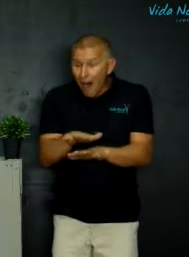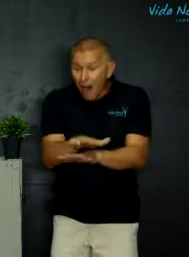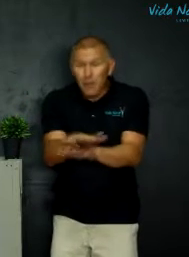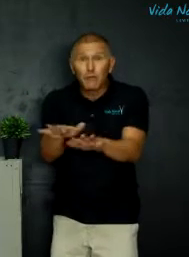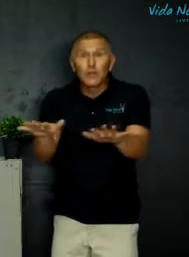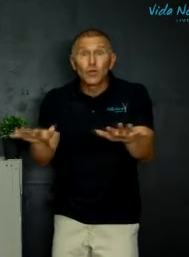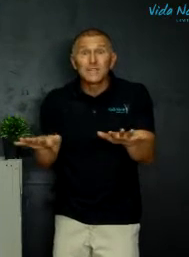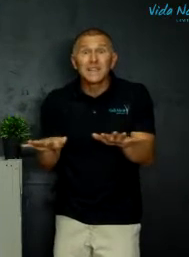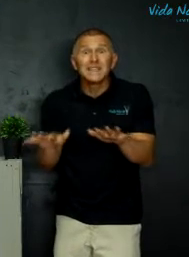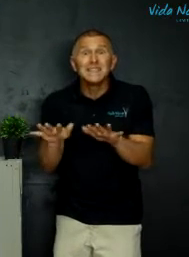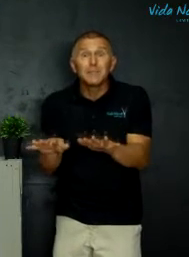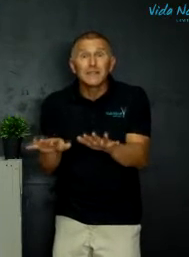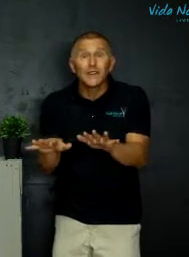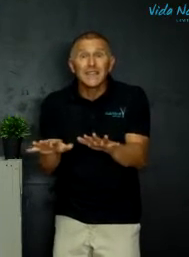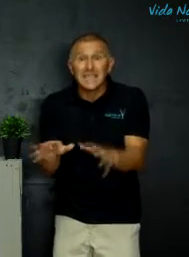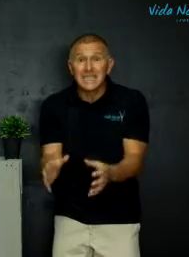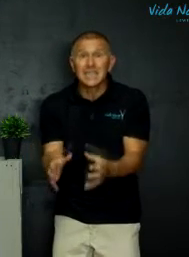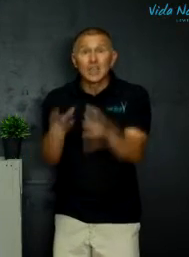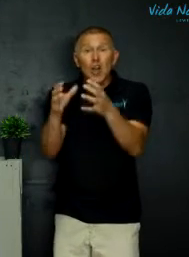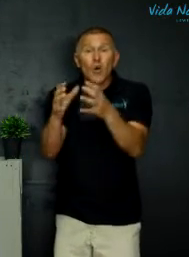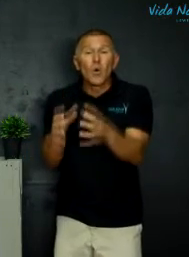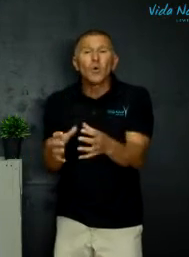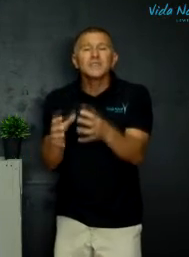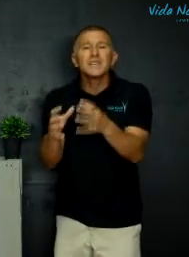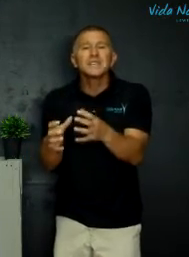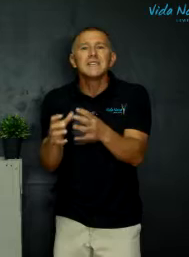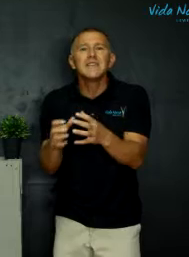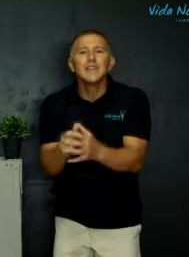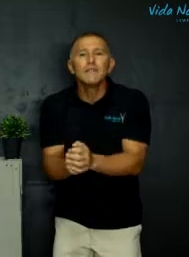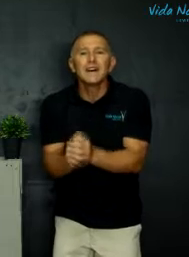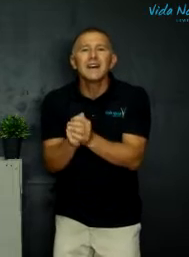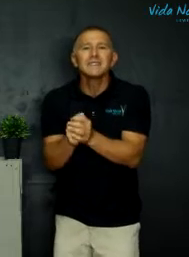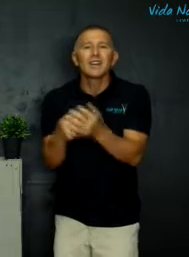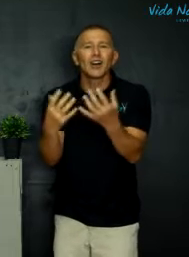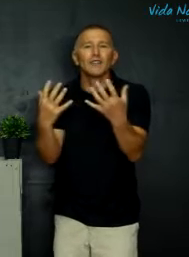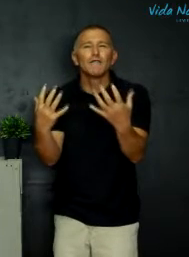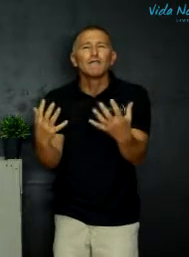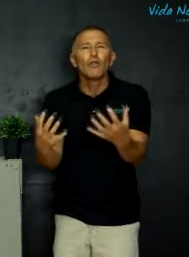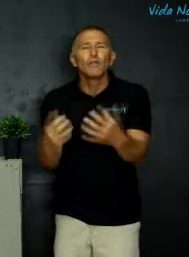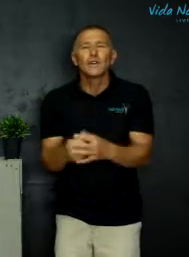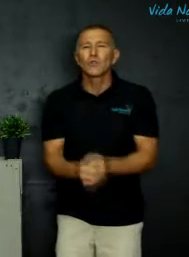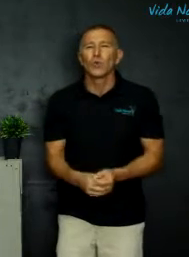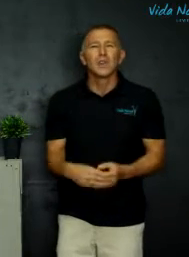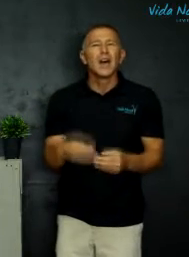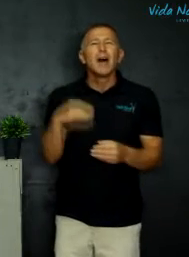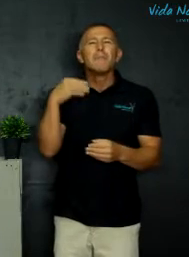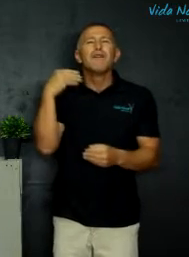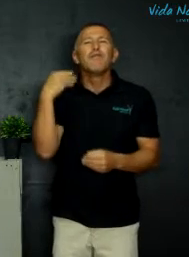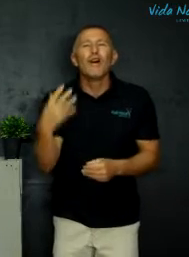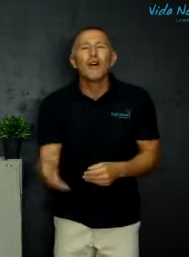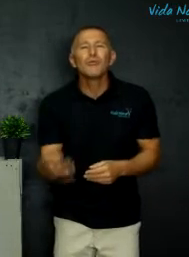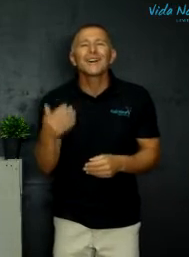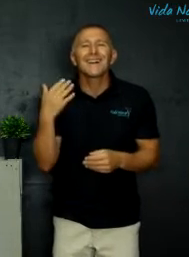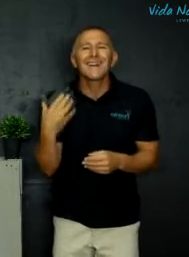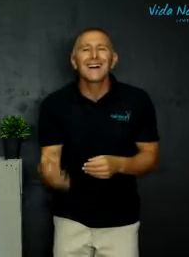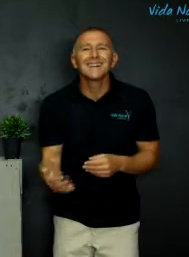Allemaal van ons wat disciples van Jesus is, ons is die nieuwe Israel, die volk van God. Maar waar oor gaan